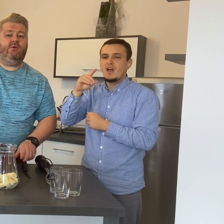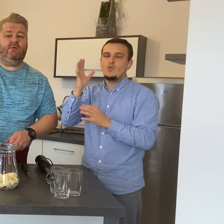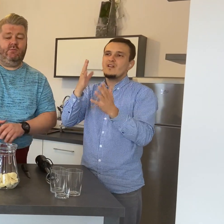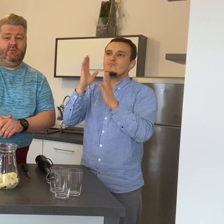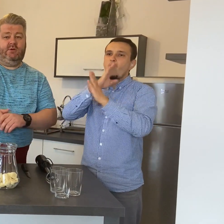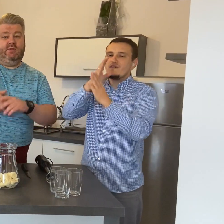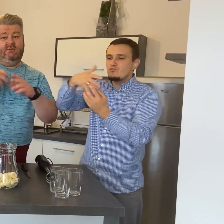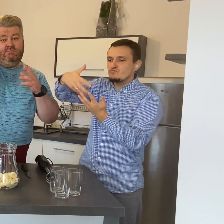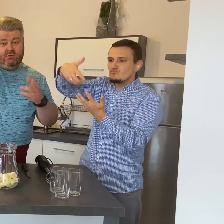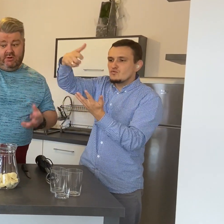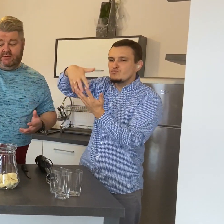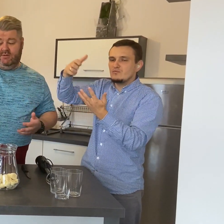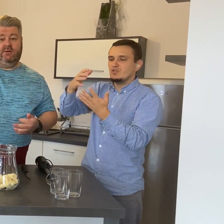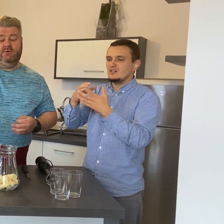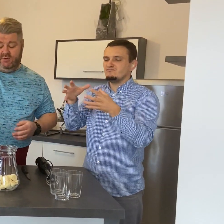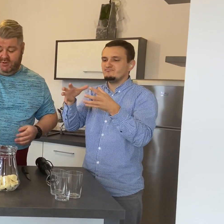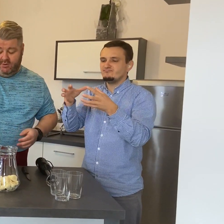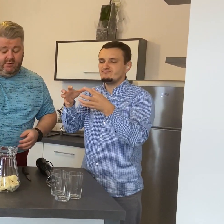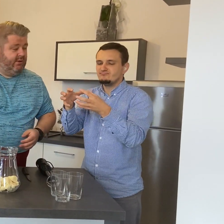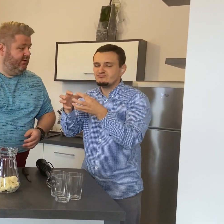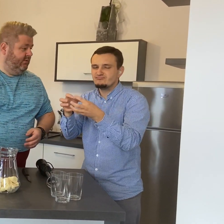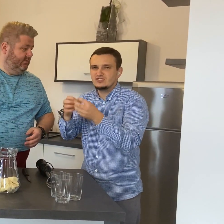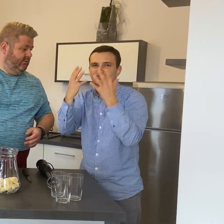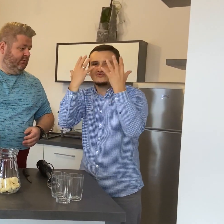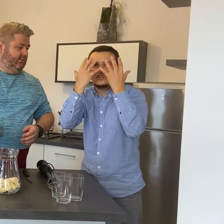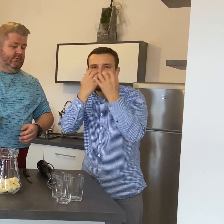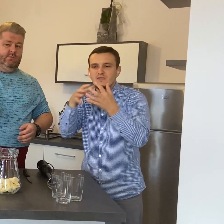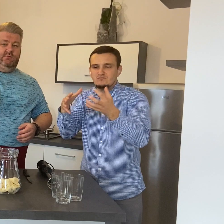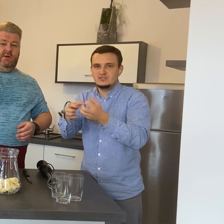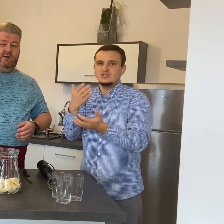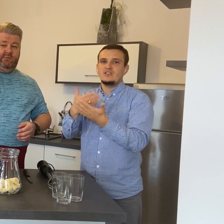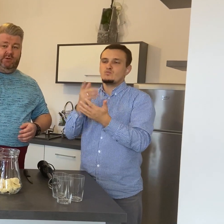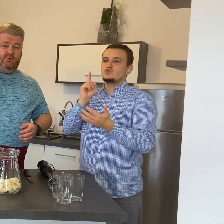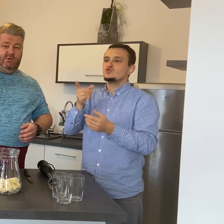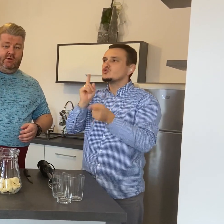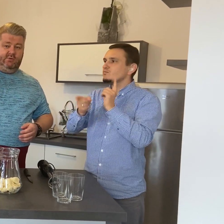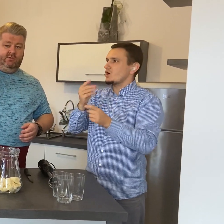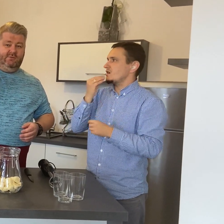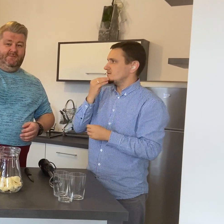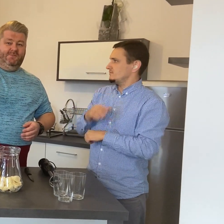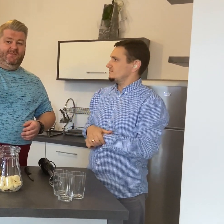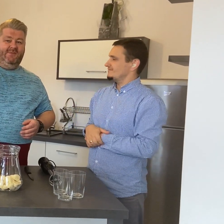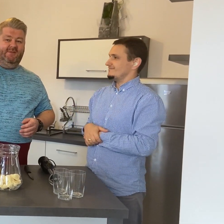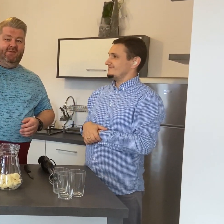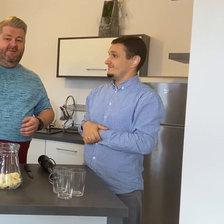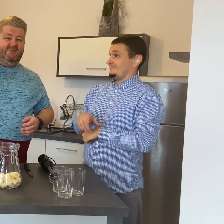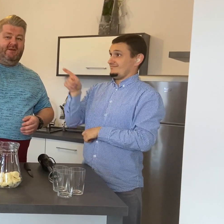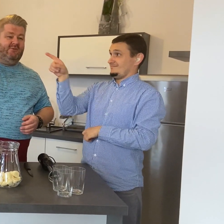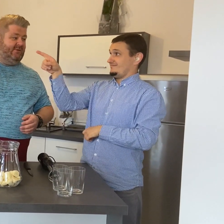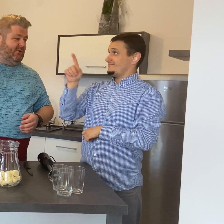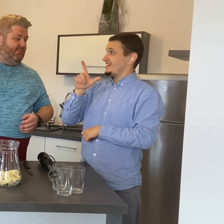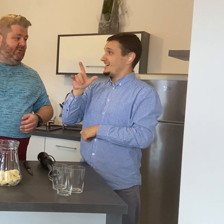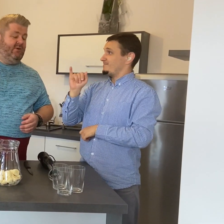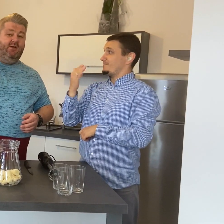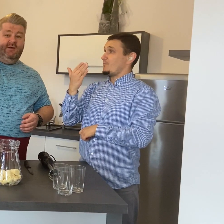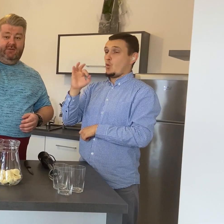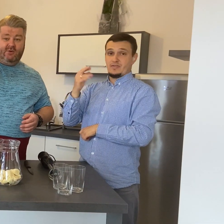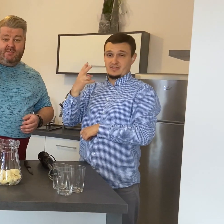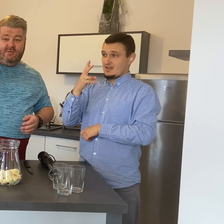osmozy i no niestety ciemnieją. Ale żeby tego uniknąć, wystarczy skropić sokiem z